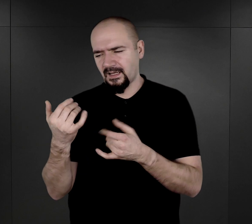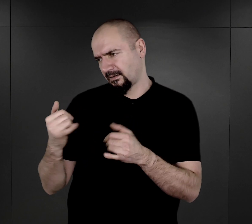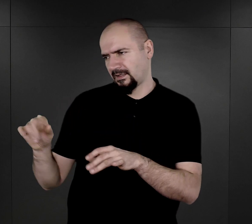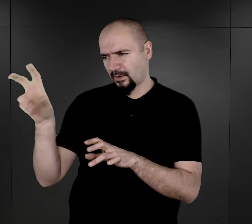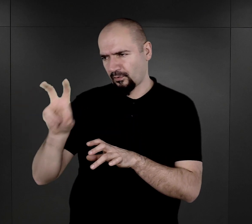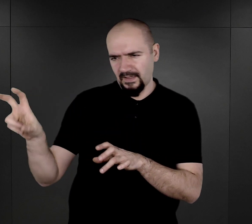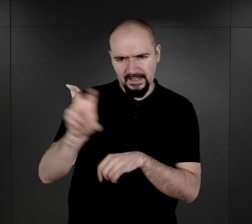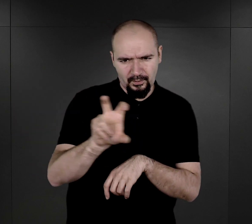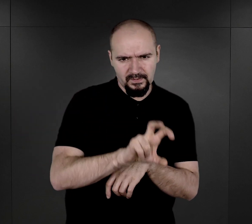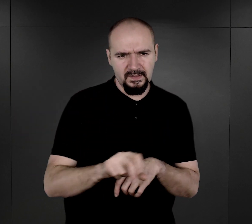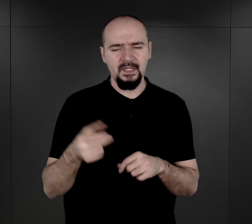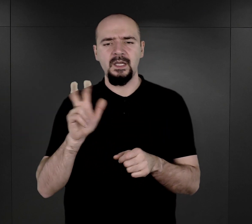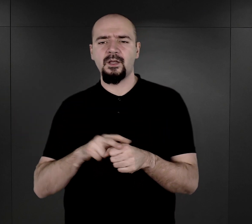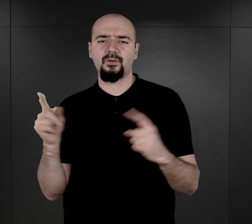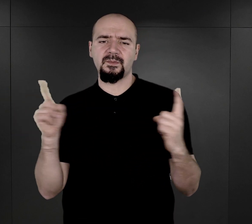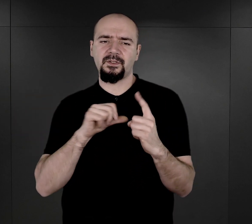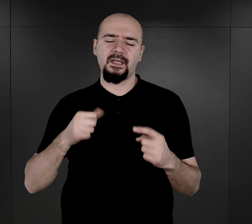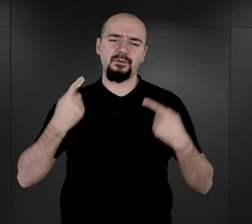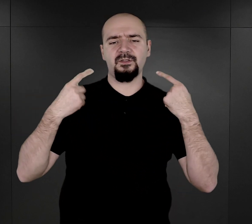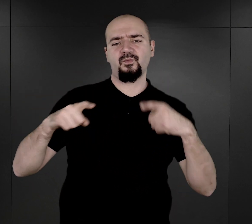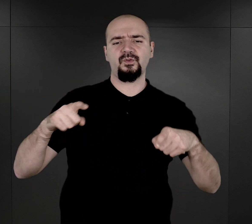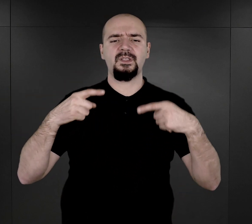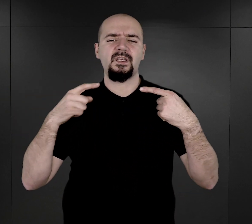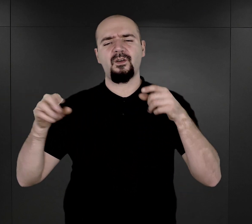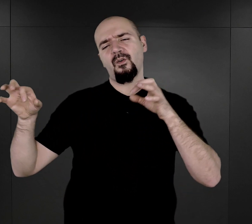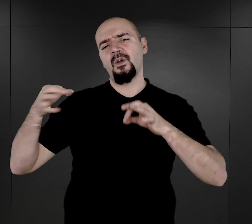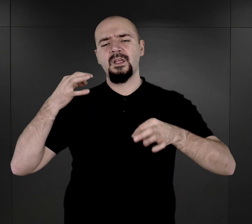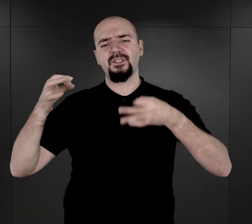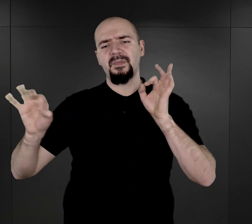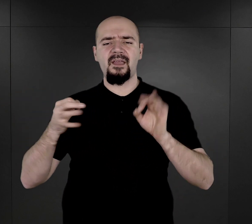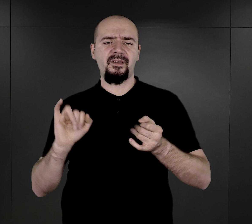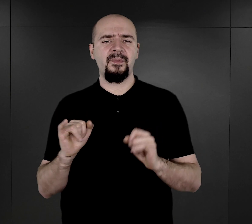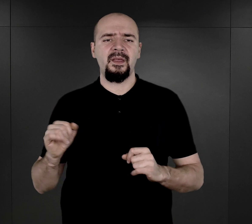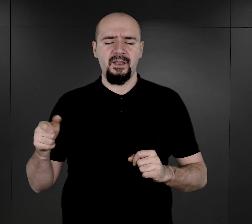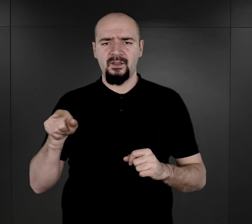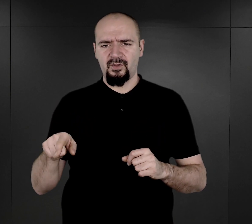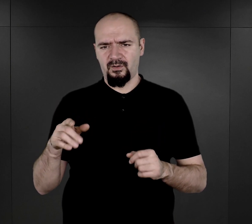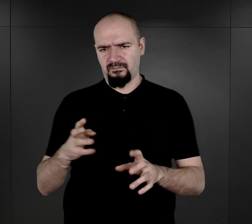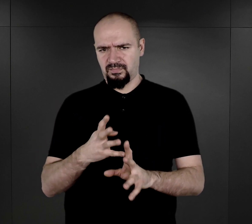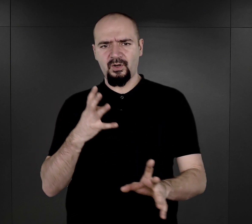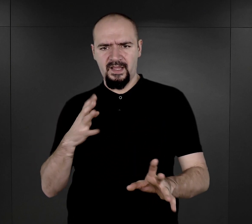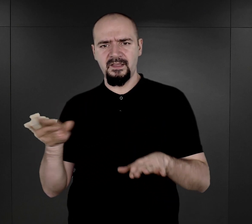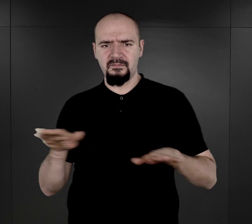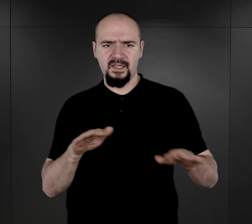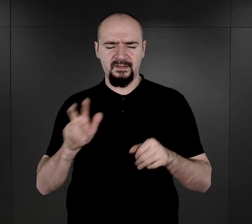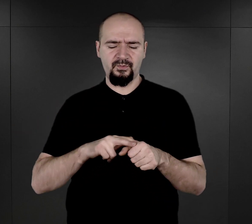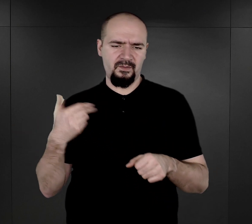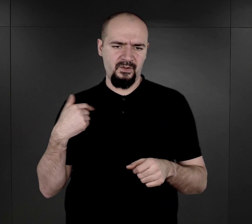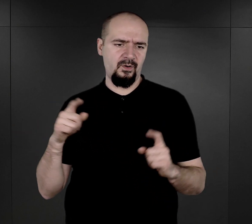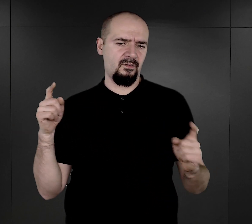które spotykały się z muzyką grającą przez zespoły, to kolejnym miejscem, które było odwiedzane przez te delegacje, właśnie